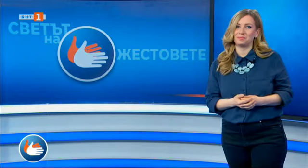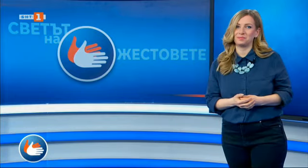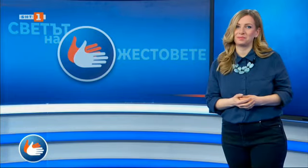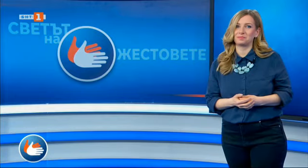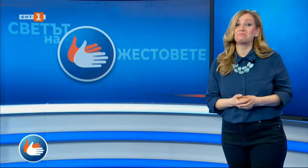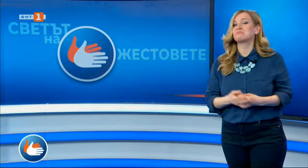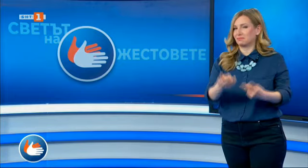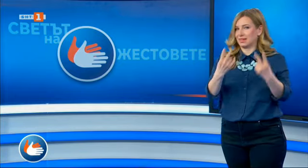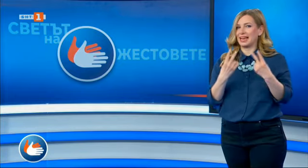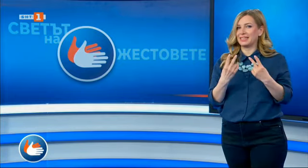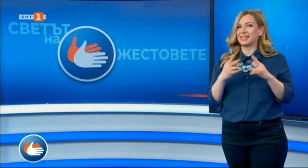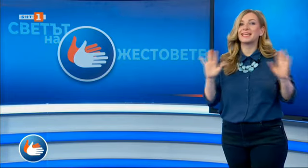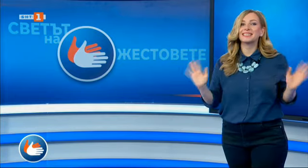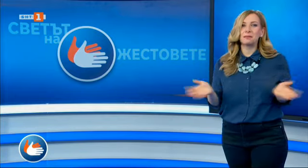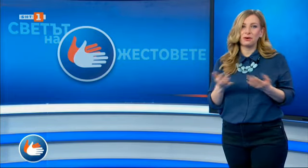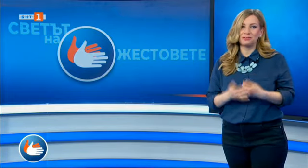Гледайте ни! Започваме!